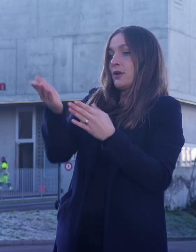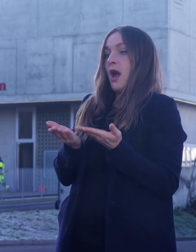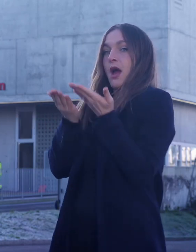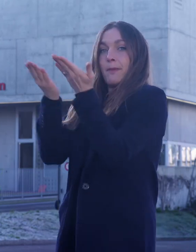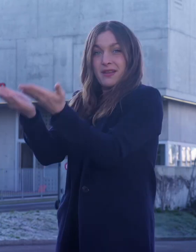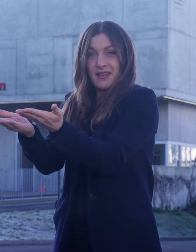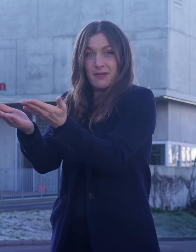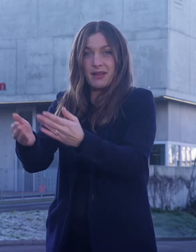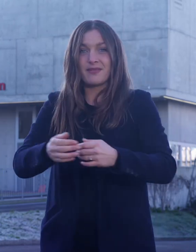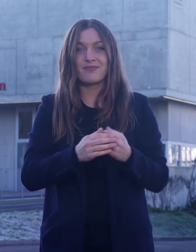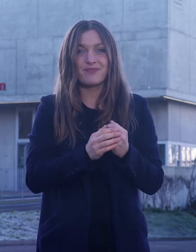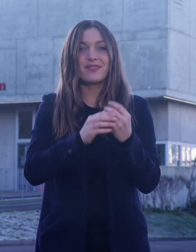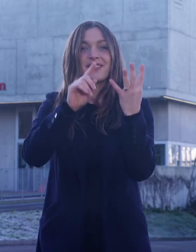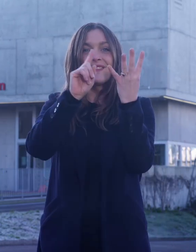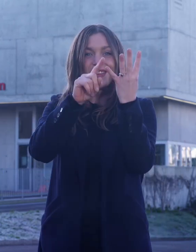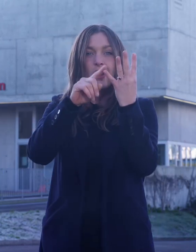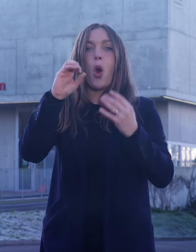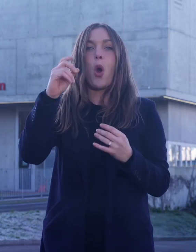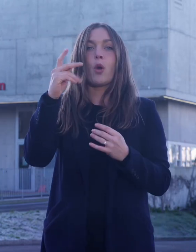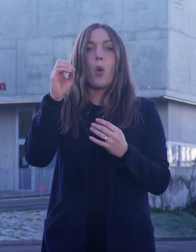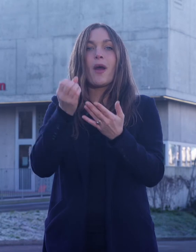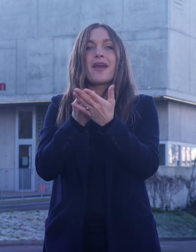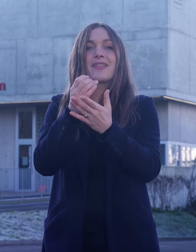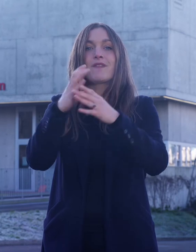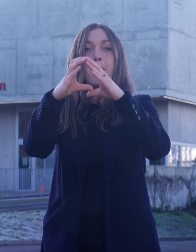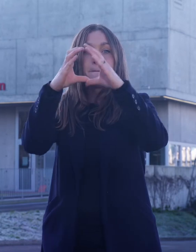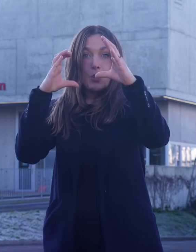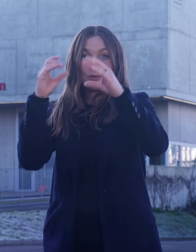Es kommt auf die Art des Abfalls an, wie und wo man ihn entsorgt.